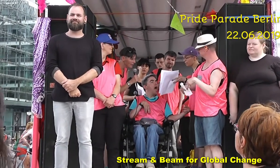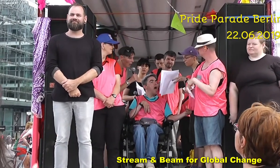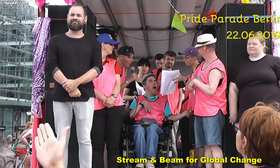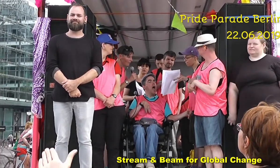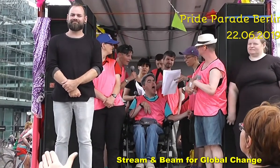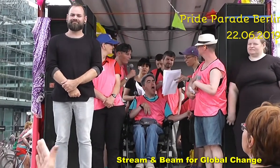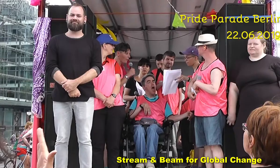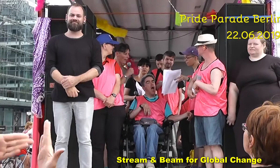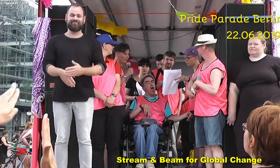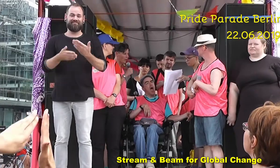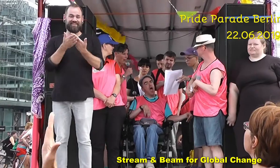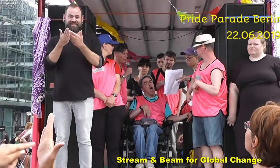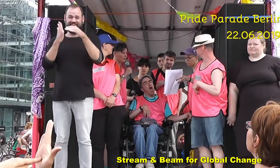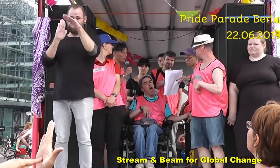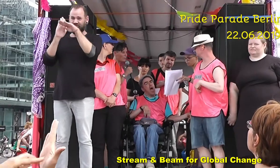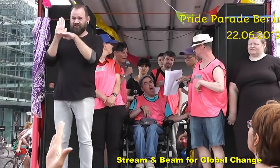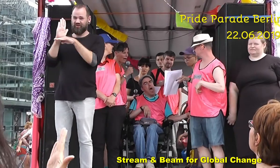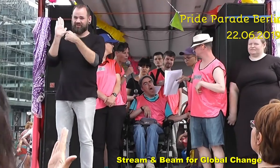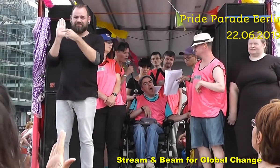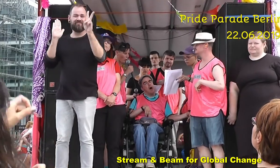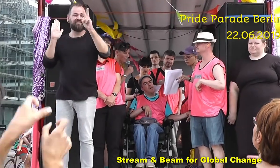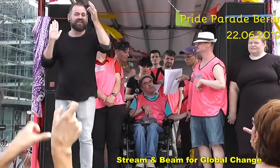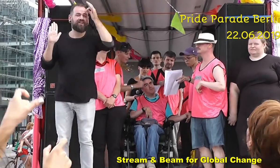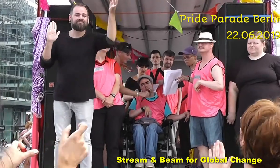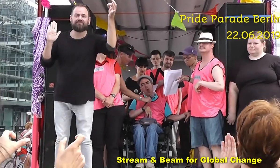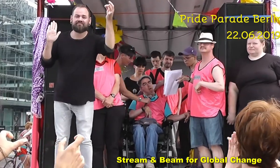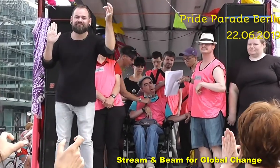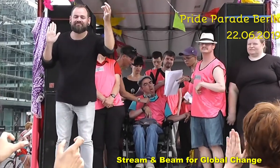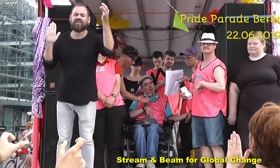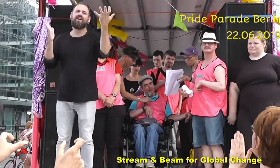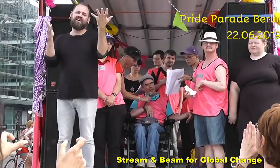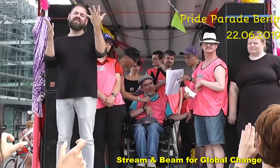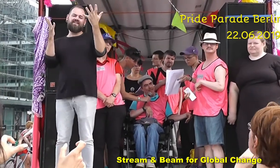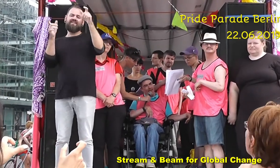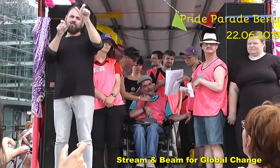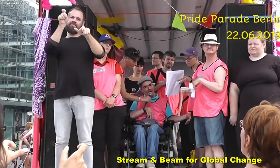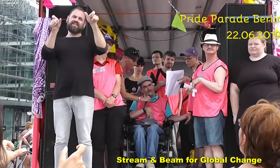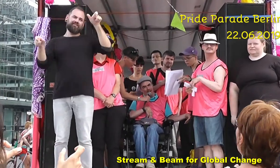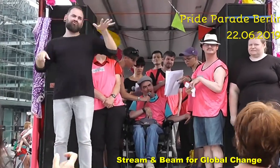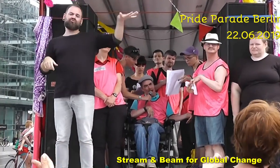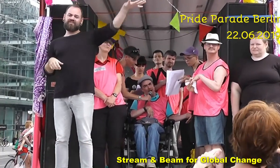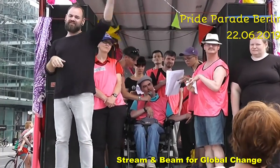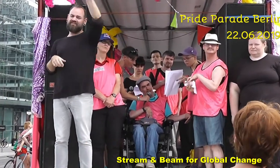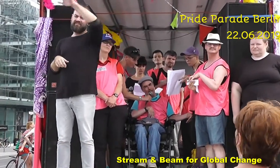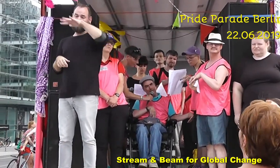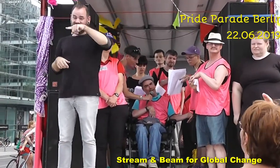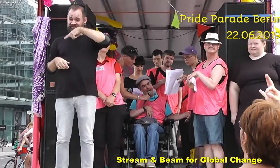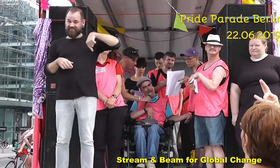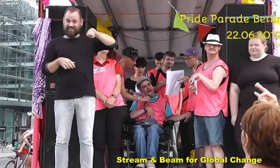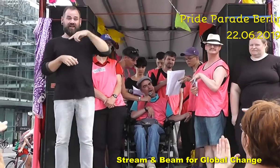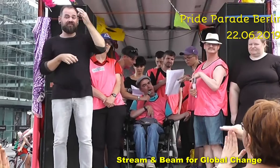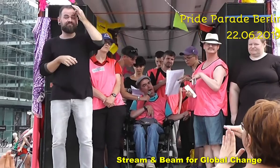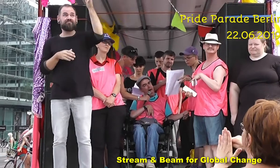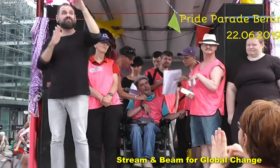Diese Normen werden von Menschen gemacht, zum Teil auch von uns. Menschen, die Norm machen wollen,